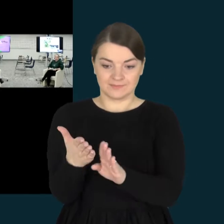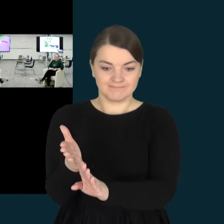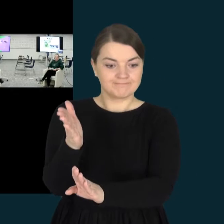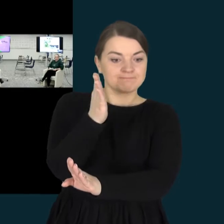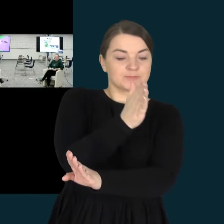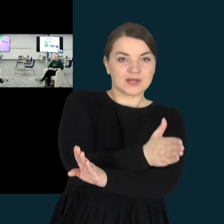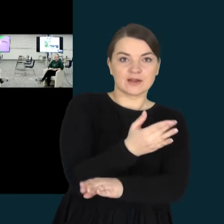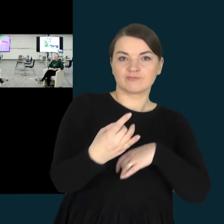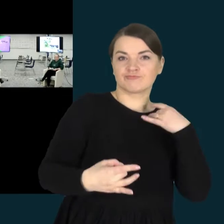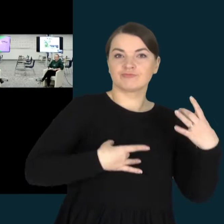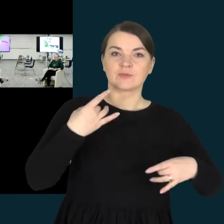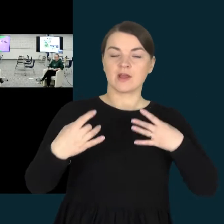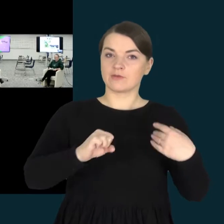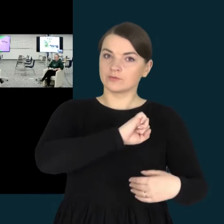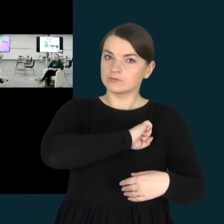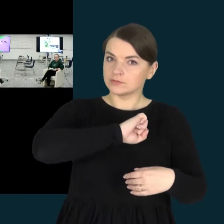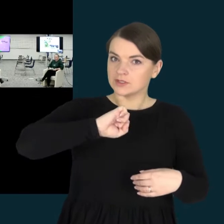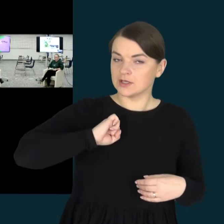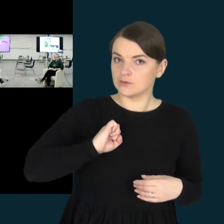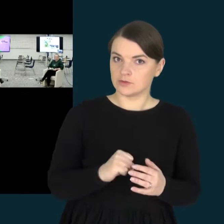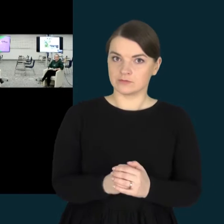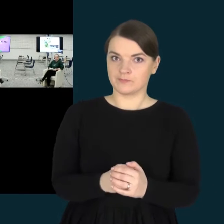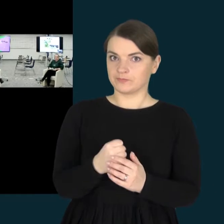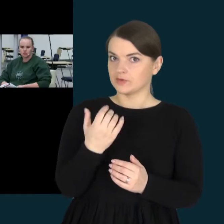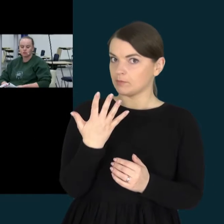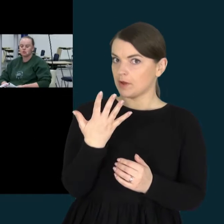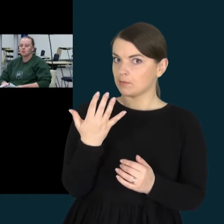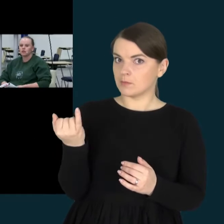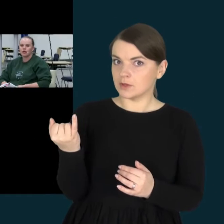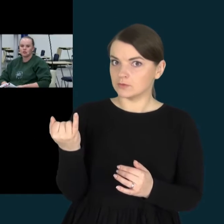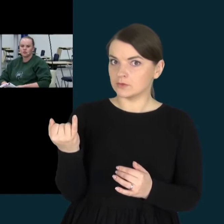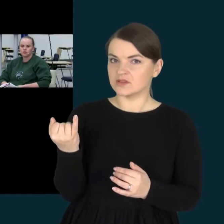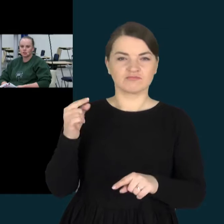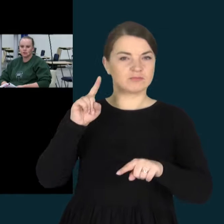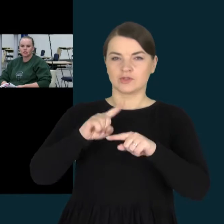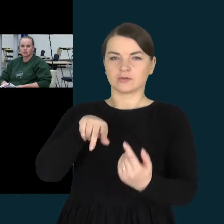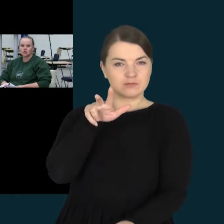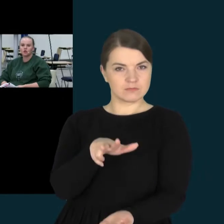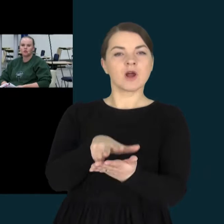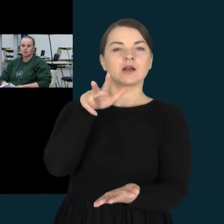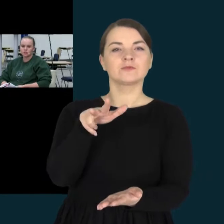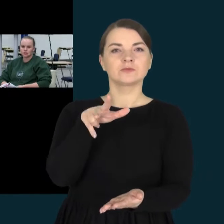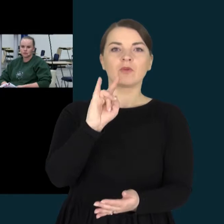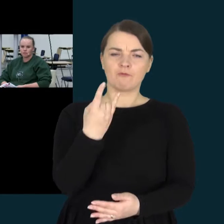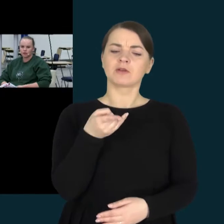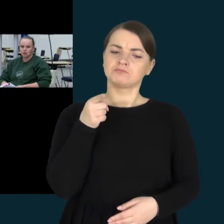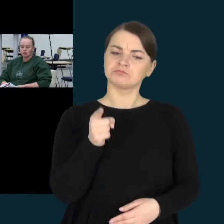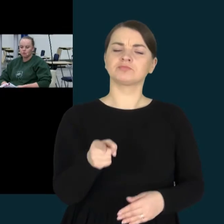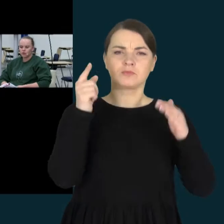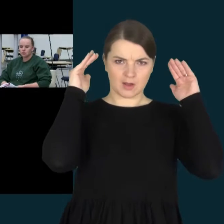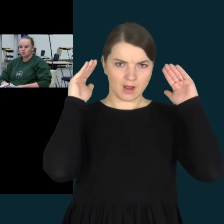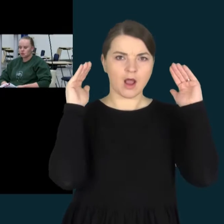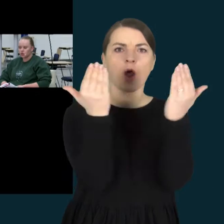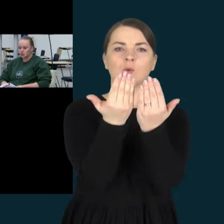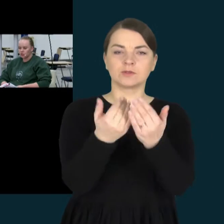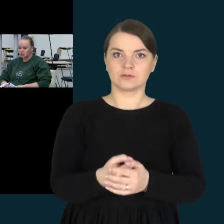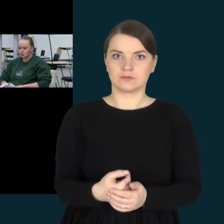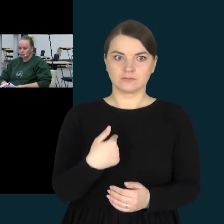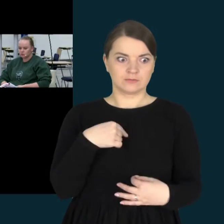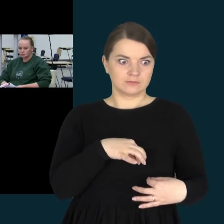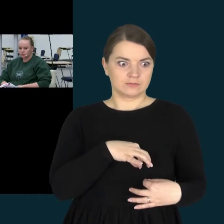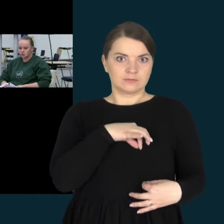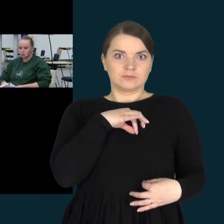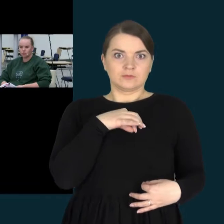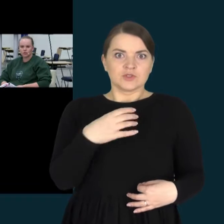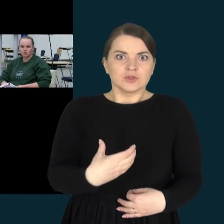neurologą. Per pirpmas penkias minutės išgirdome diagnozę, kad vaikas yra autistas. Baisu žodžiai,